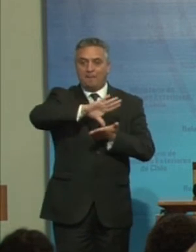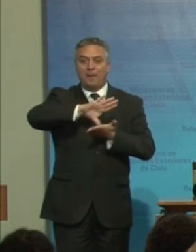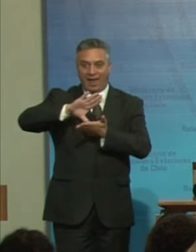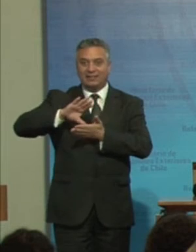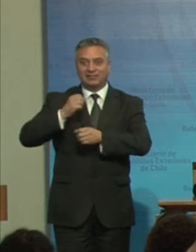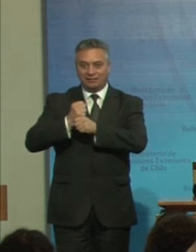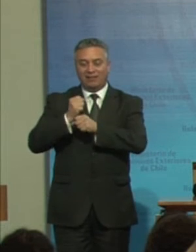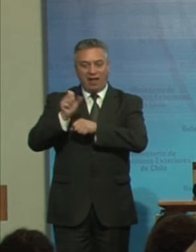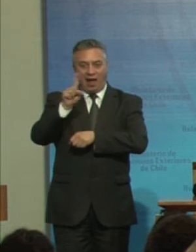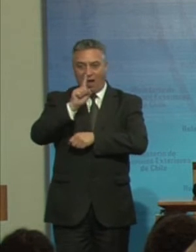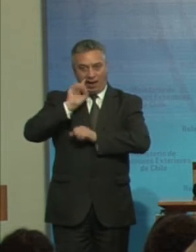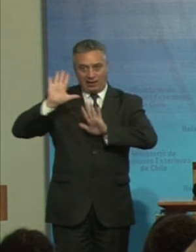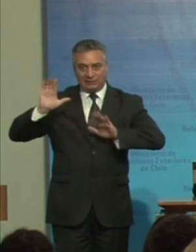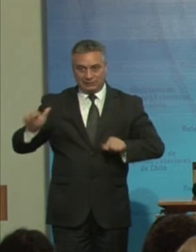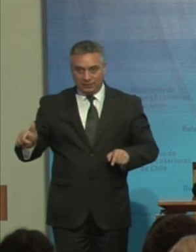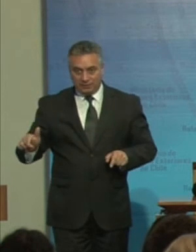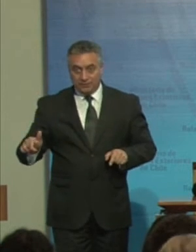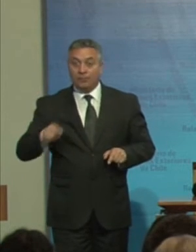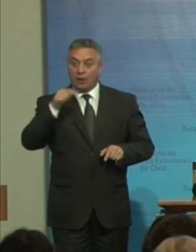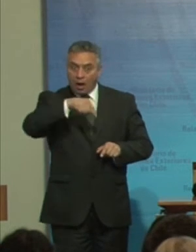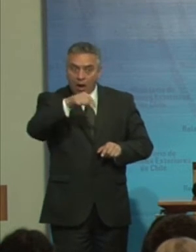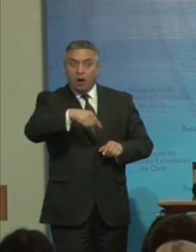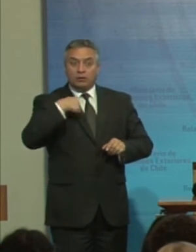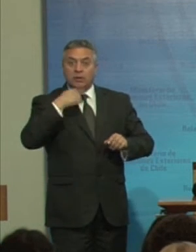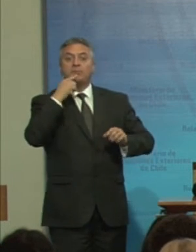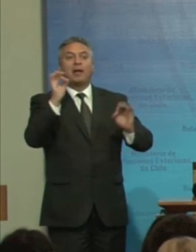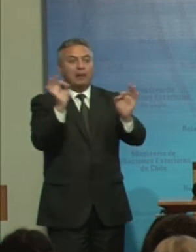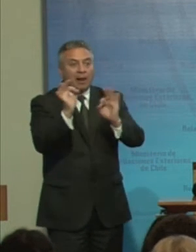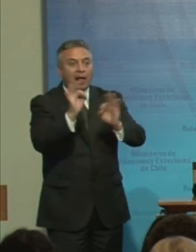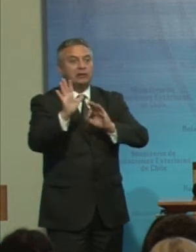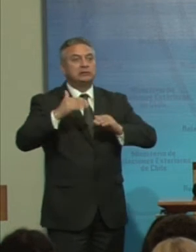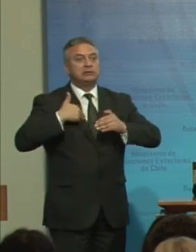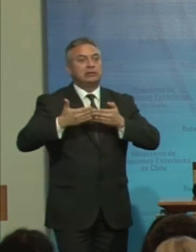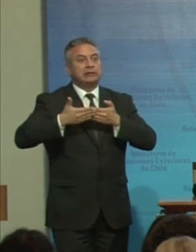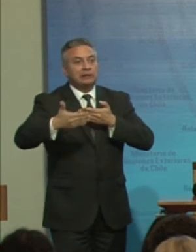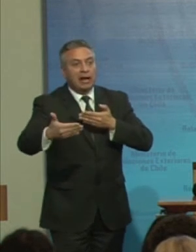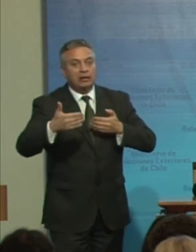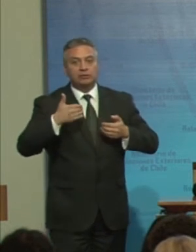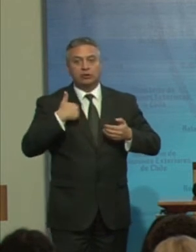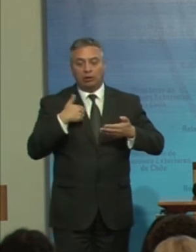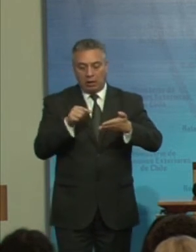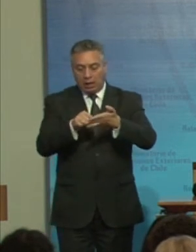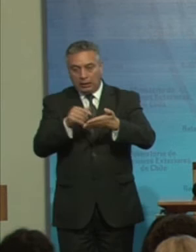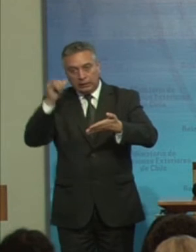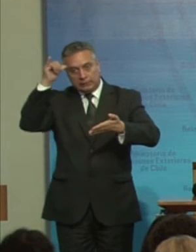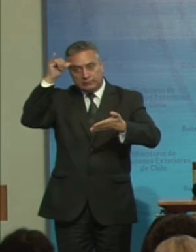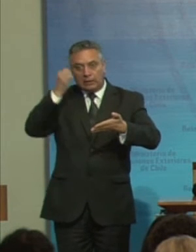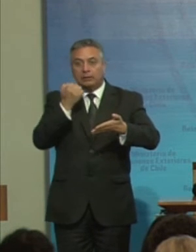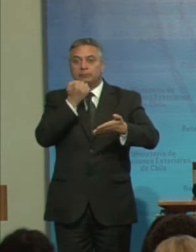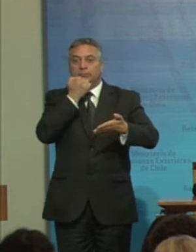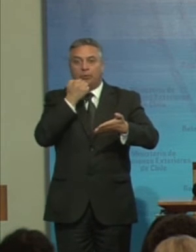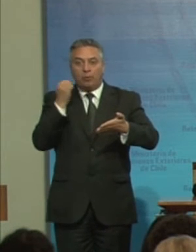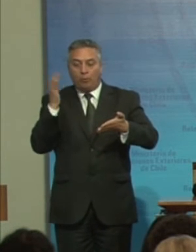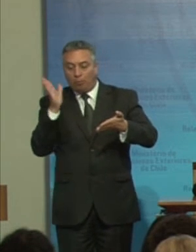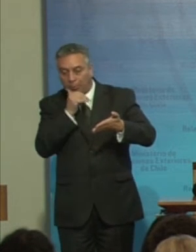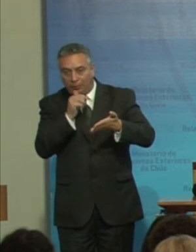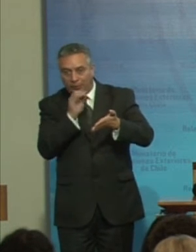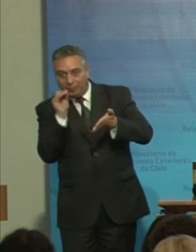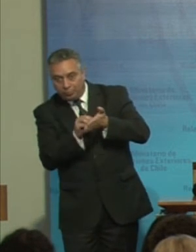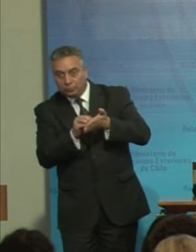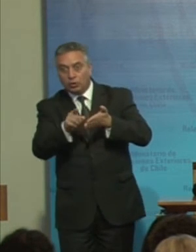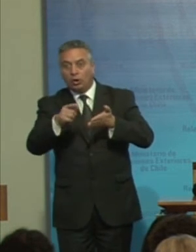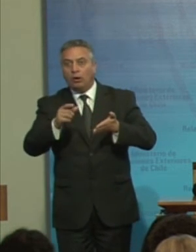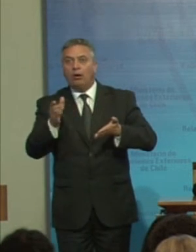Factor decisivo A tener en cuenta Para explicar Retrasos Omisiones Y lentitudes De cumplimiento De los